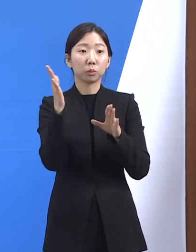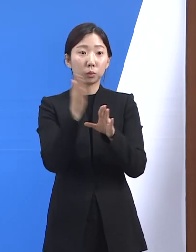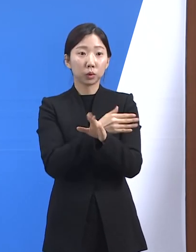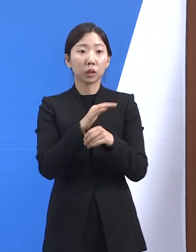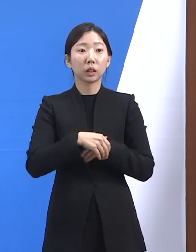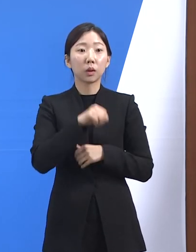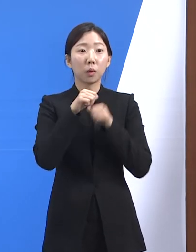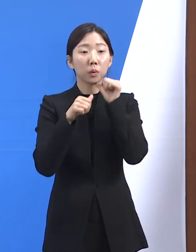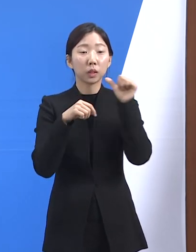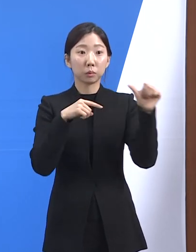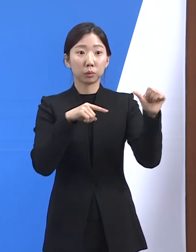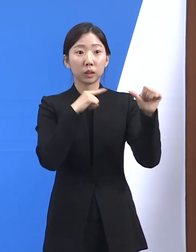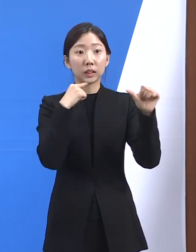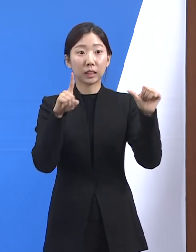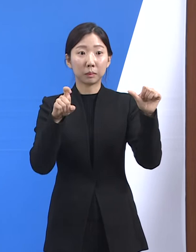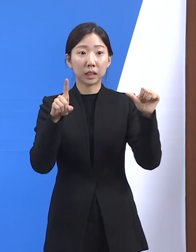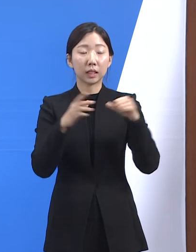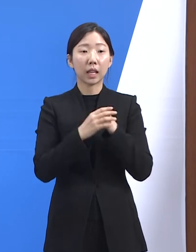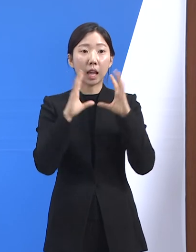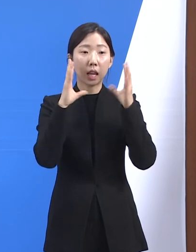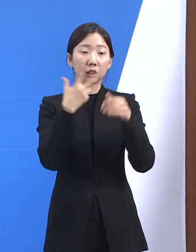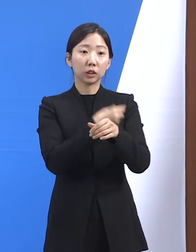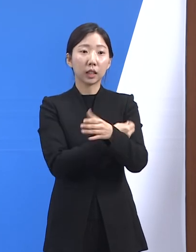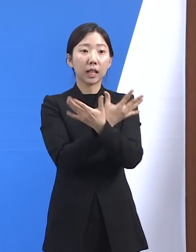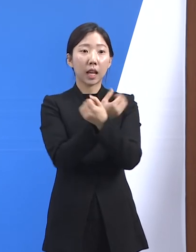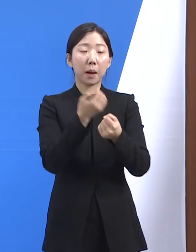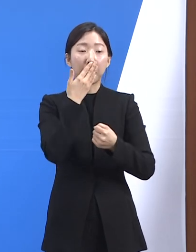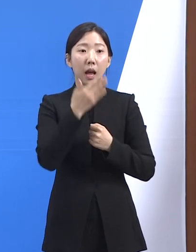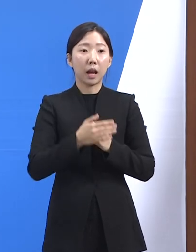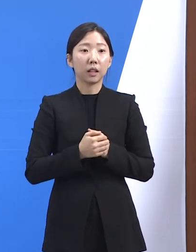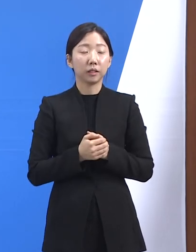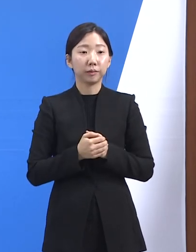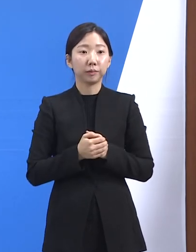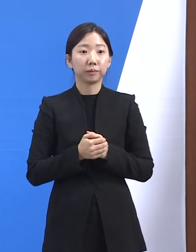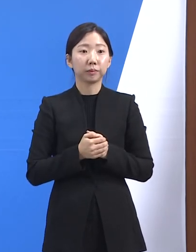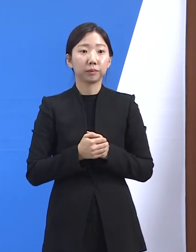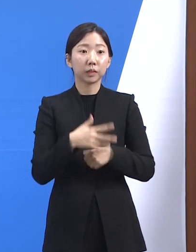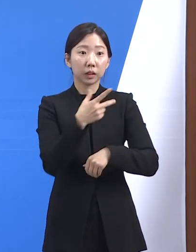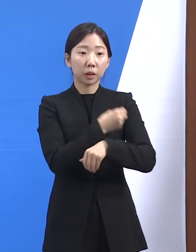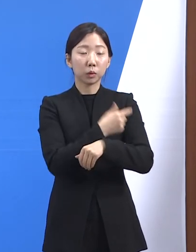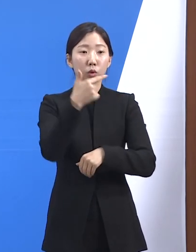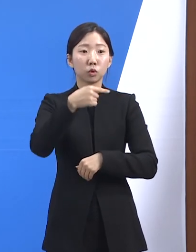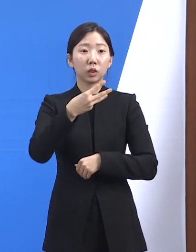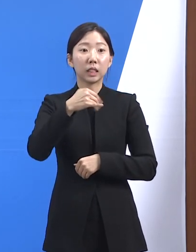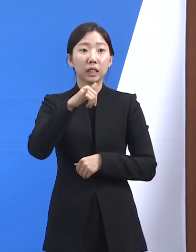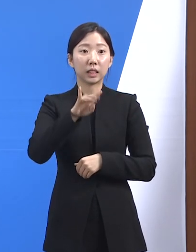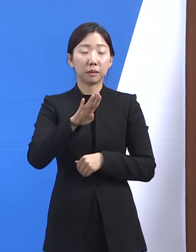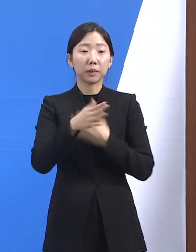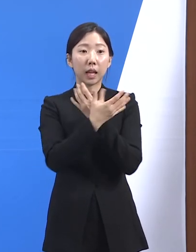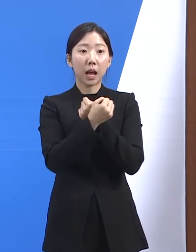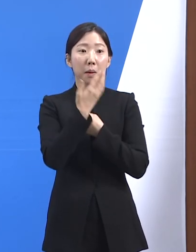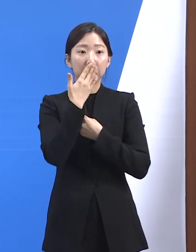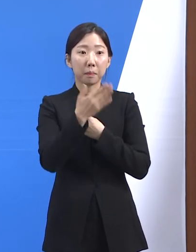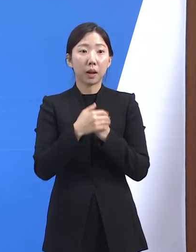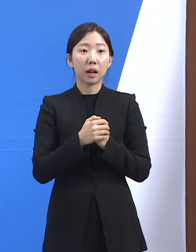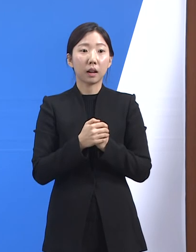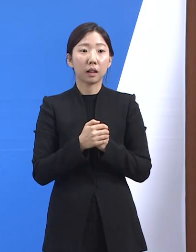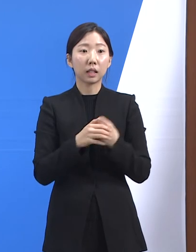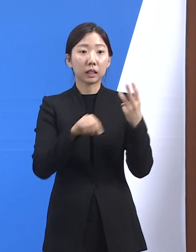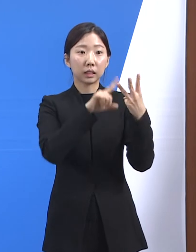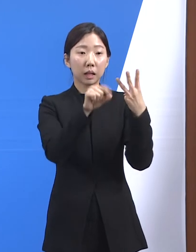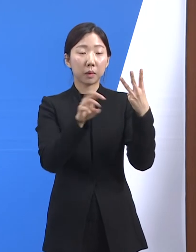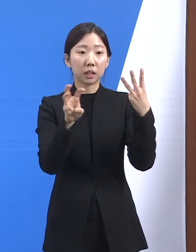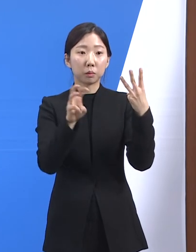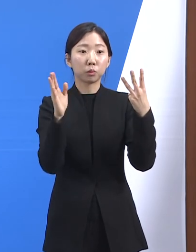5세에서 11세 소아 백신 접종 사전 예약이 진행됩니다. 예방접종 누리집을 통해 예약 가능하며 3월